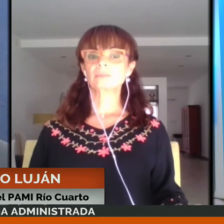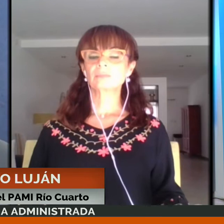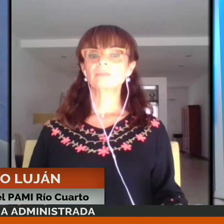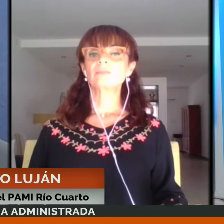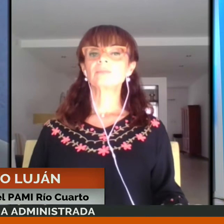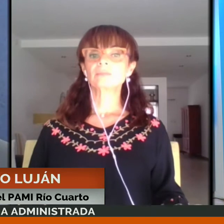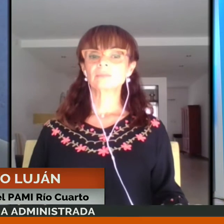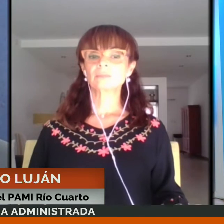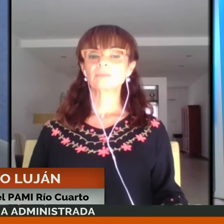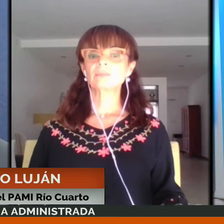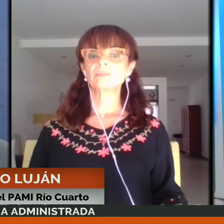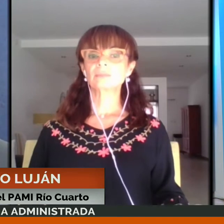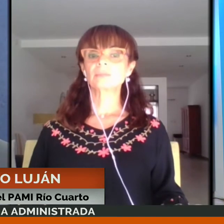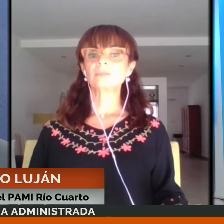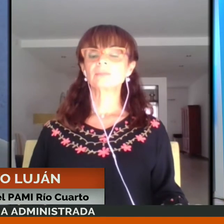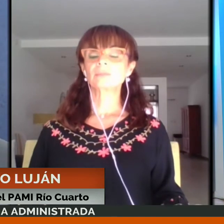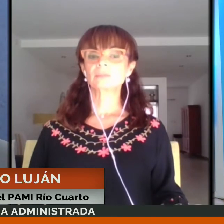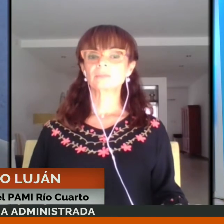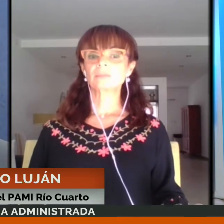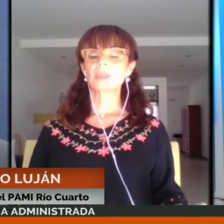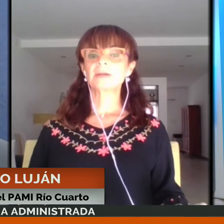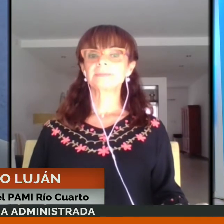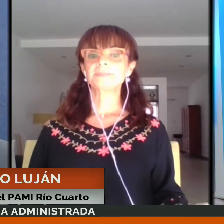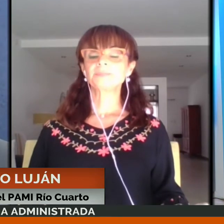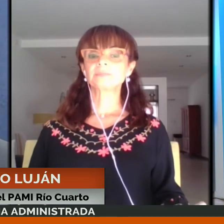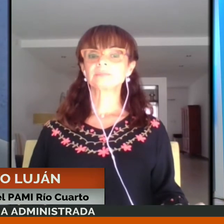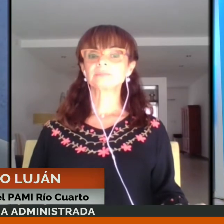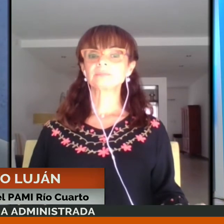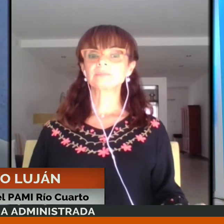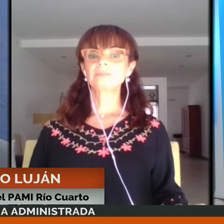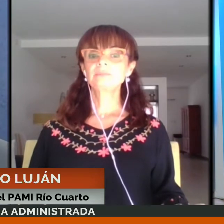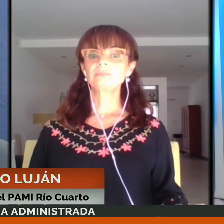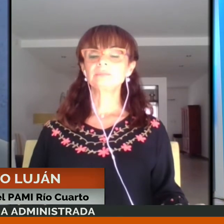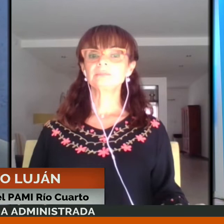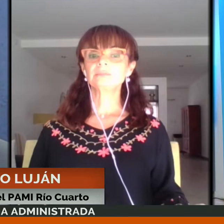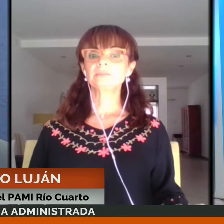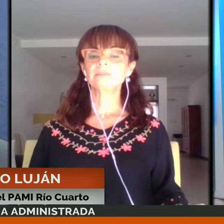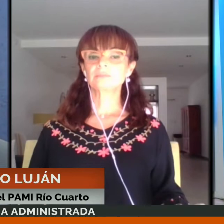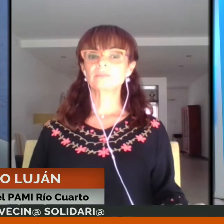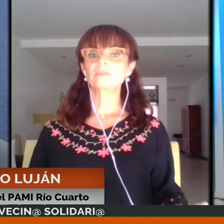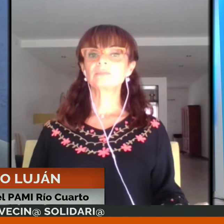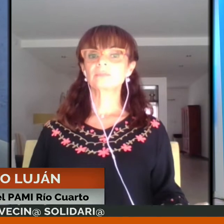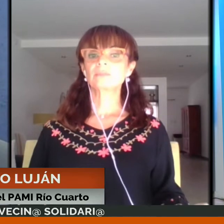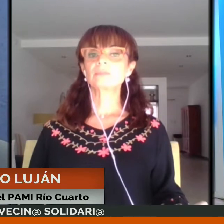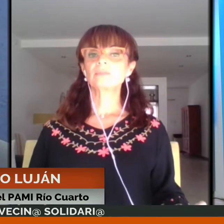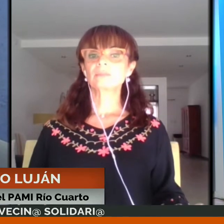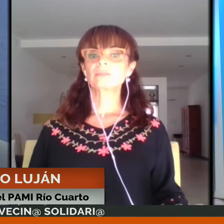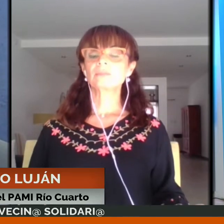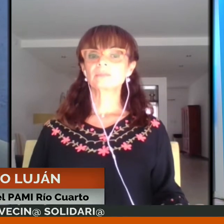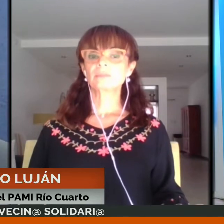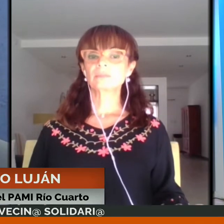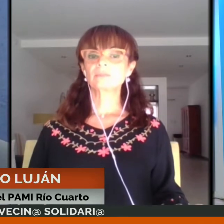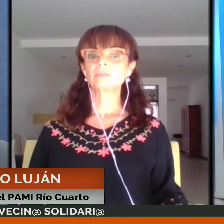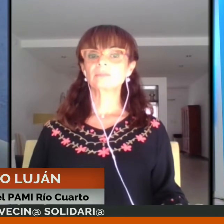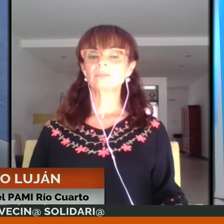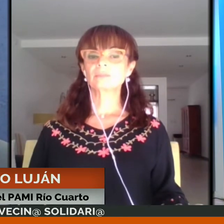Cáritas, en ATE, etc. Sí, sobre ese tema quería indagar porque imagino que mucha gente en sus